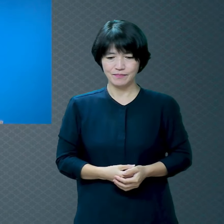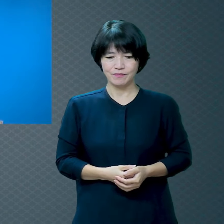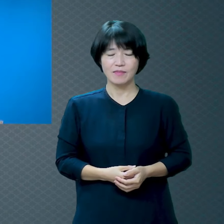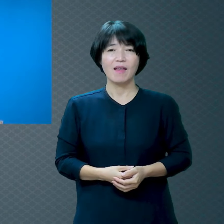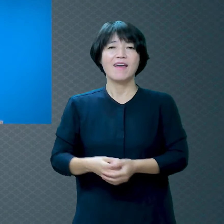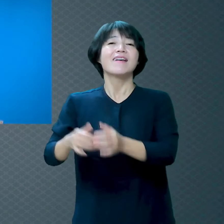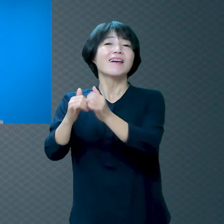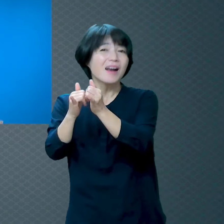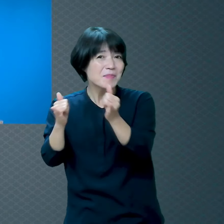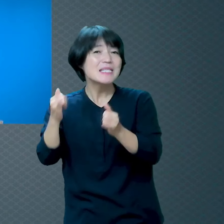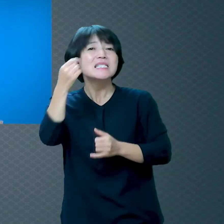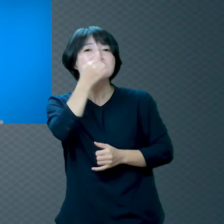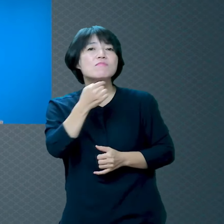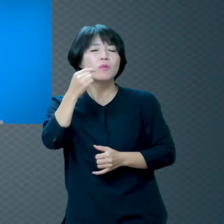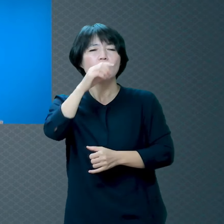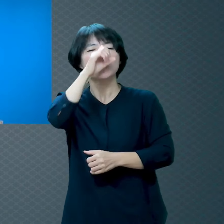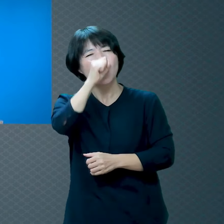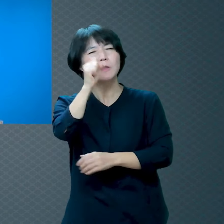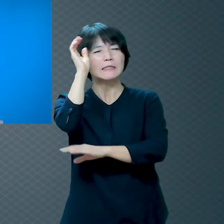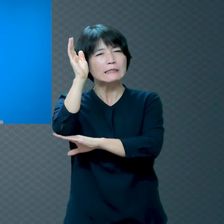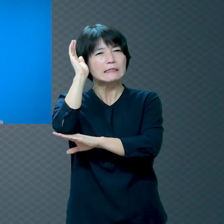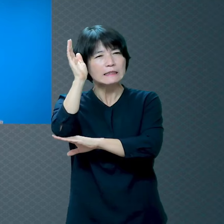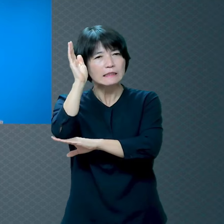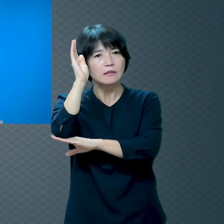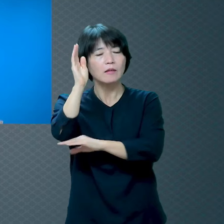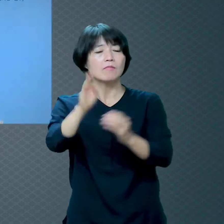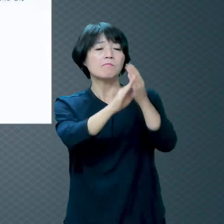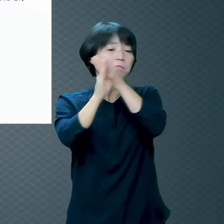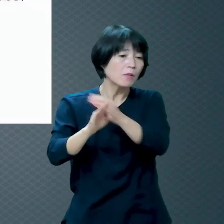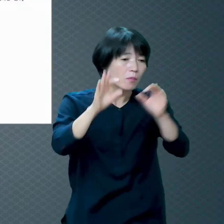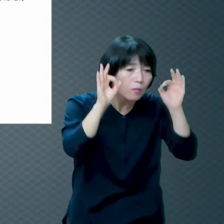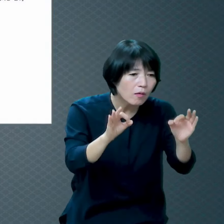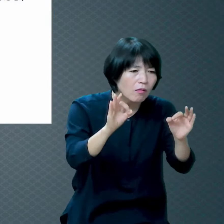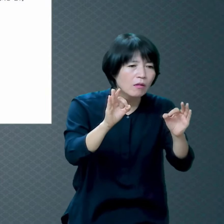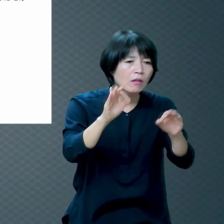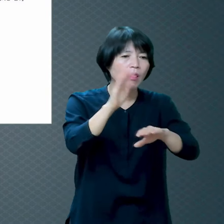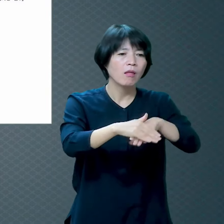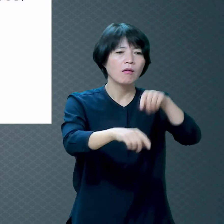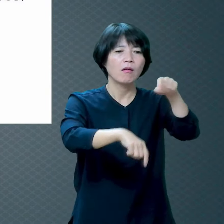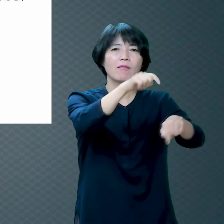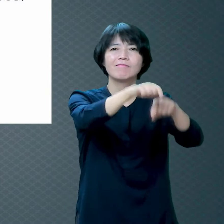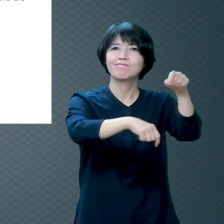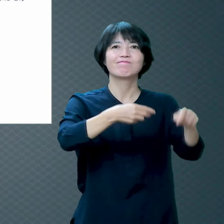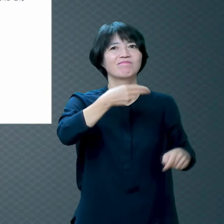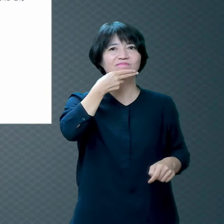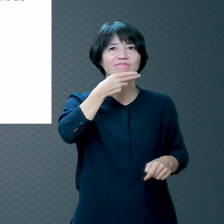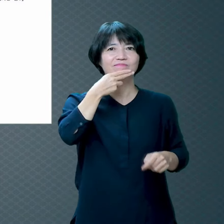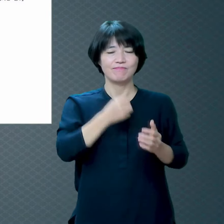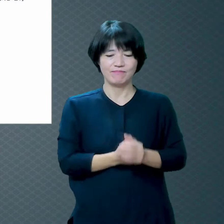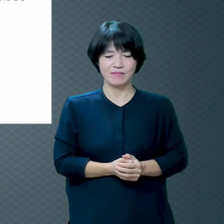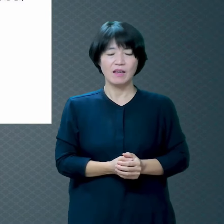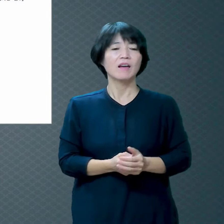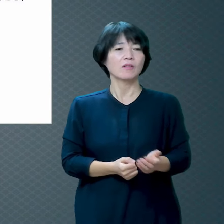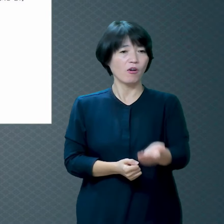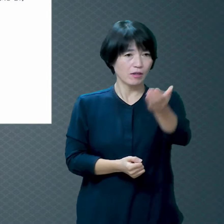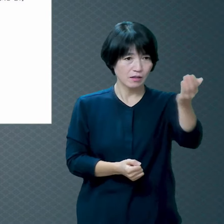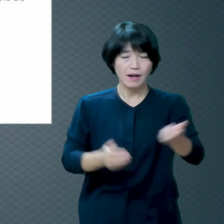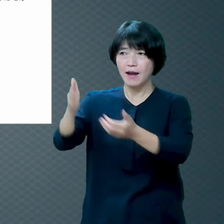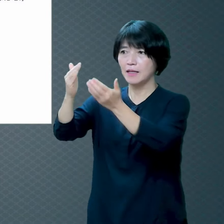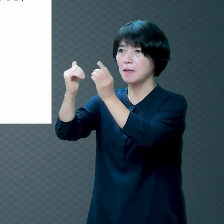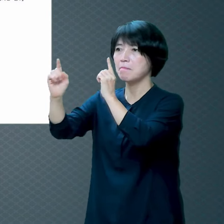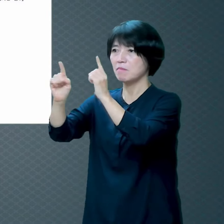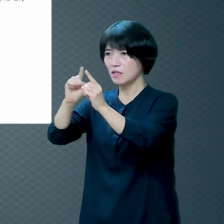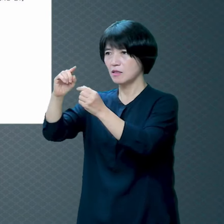말은 다 하는데 17절에 보면 내가 교훈을 미워하고 내